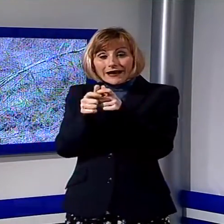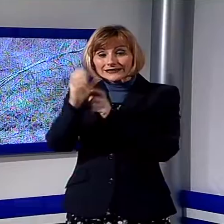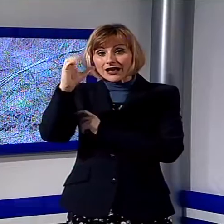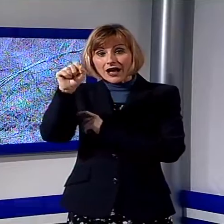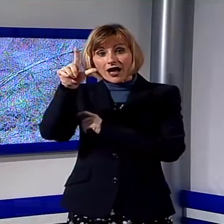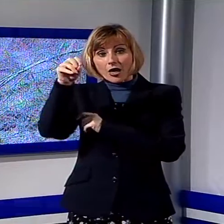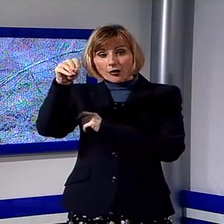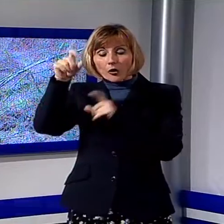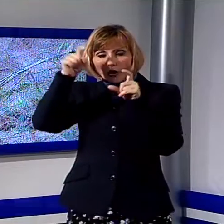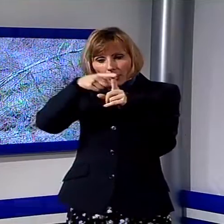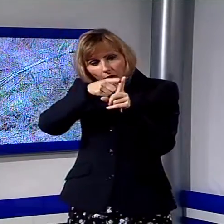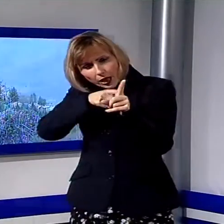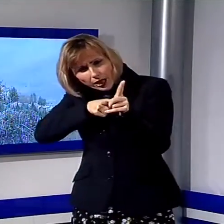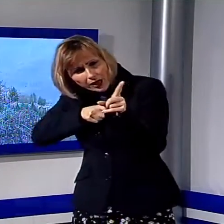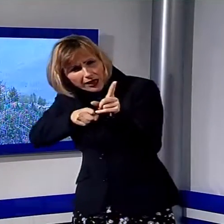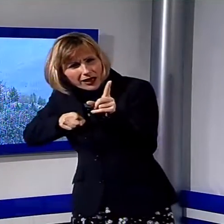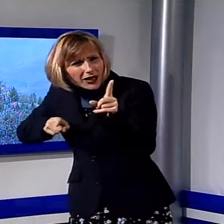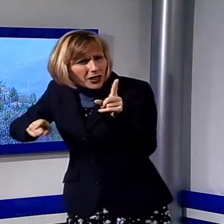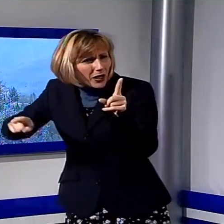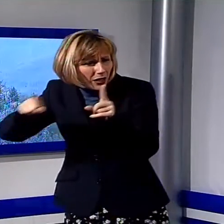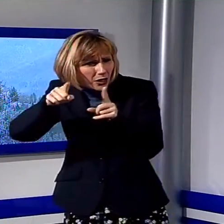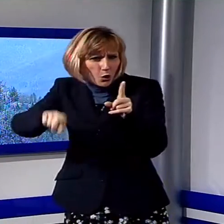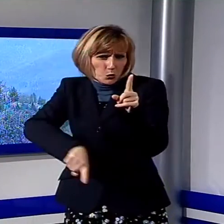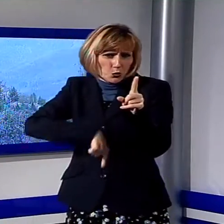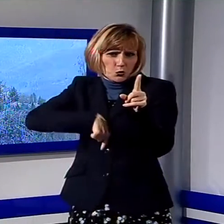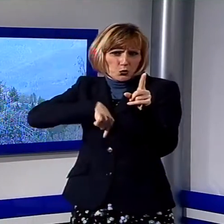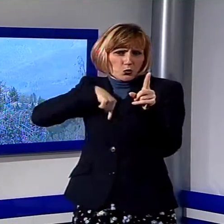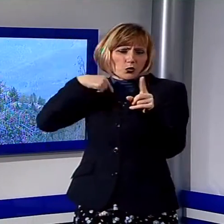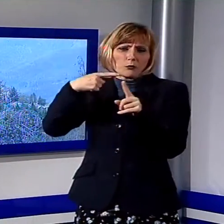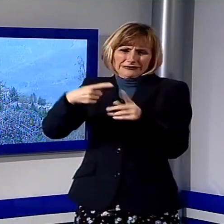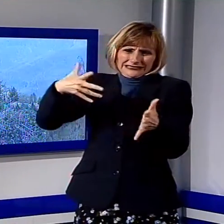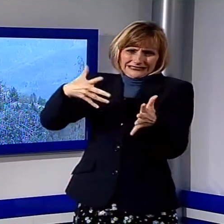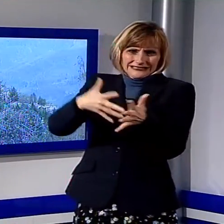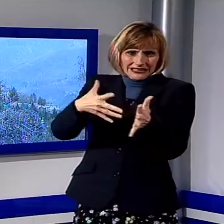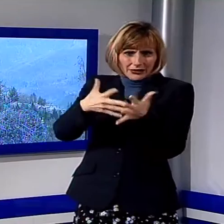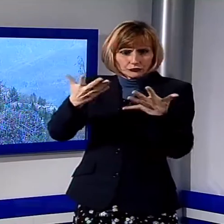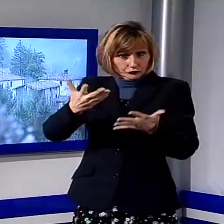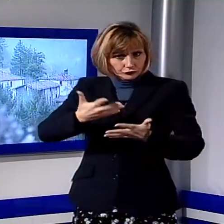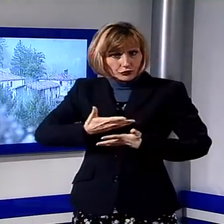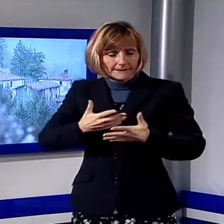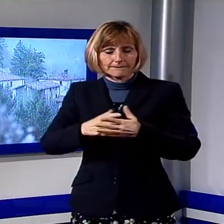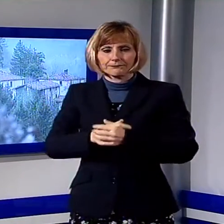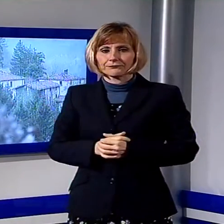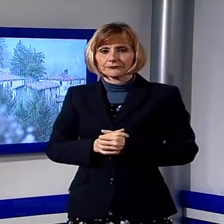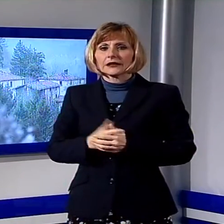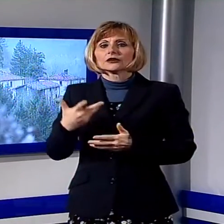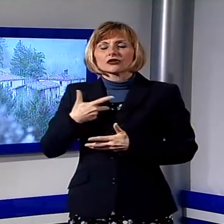transitare da Vergemoli, un percorso molto più lungo e disagevole. Di fatto quindi ci sono forti difficoltà per i circa 30